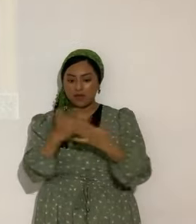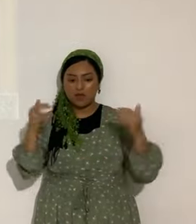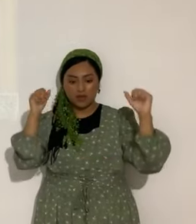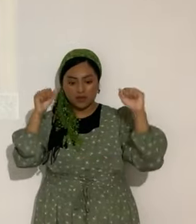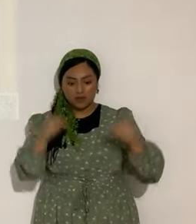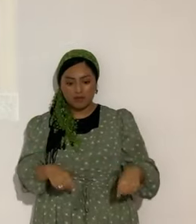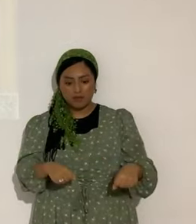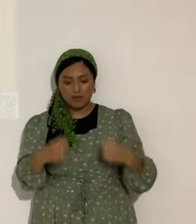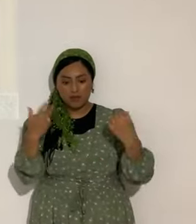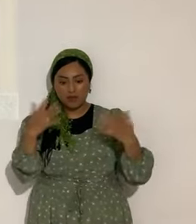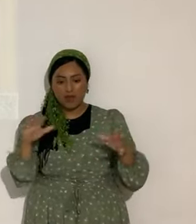Ya estaba lleno de eso.